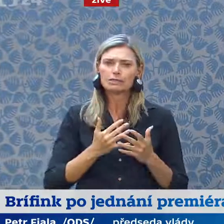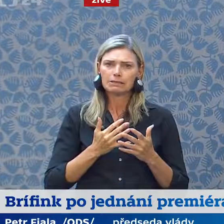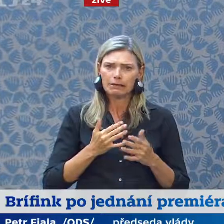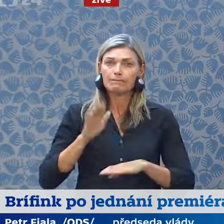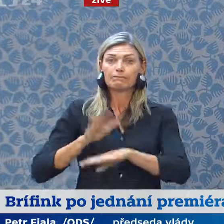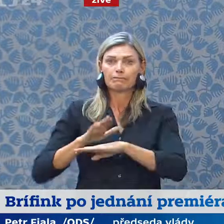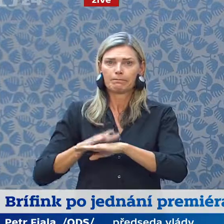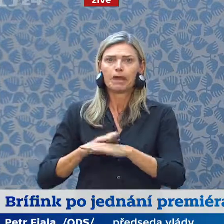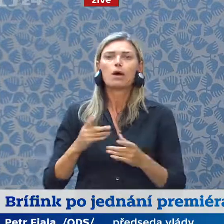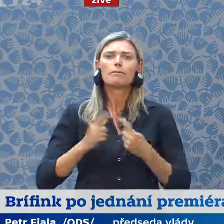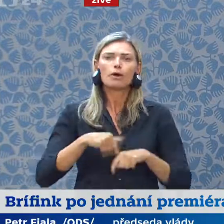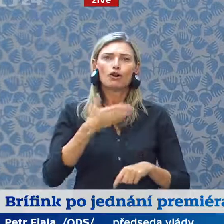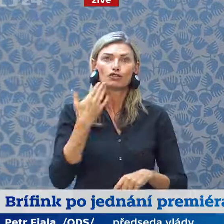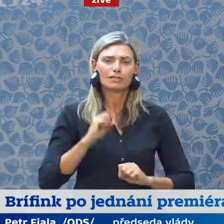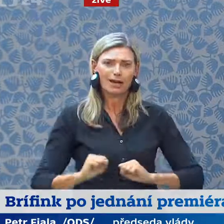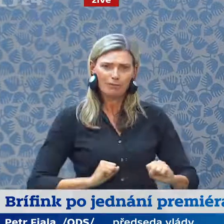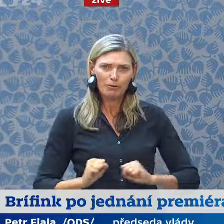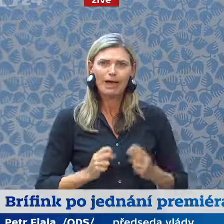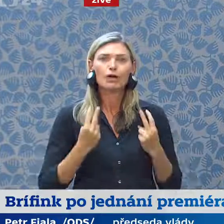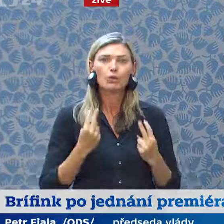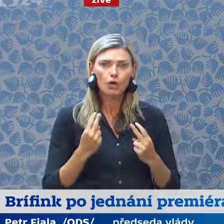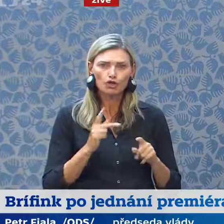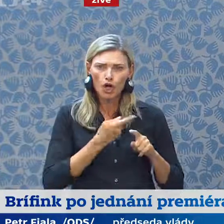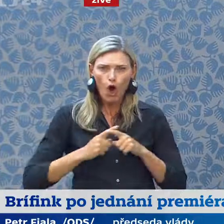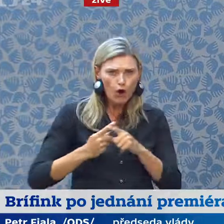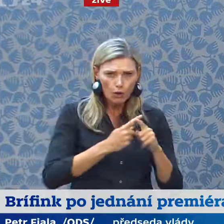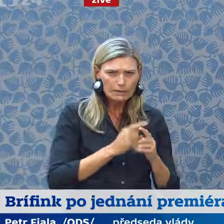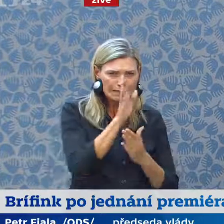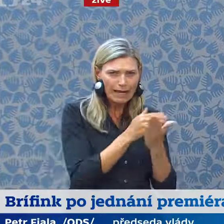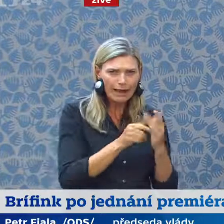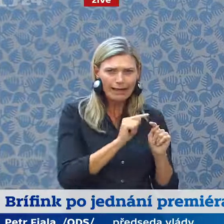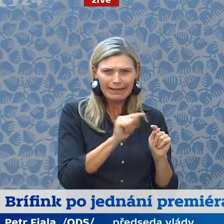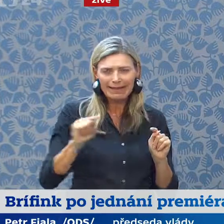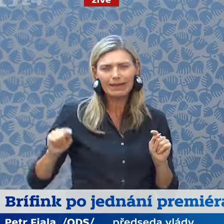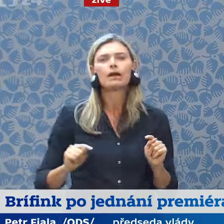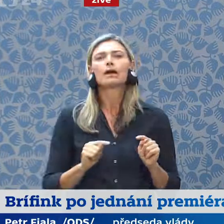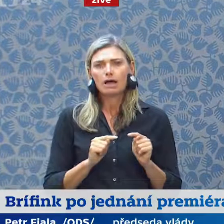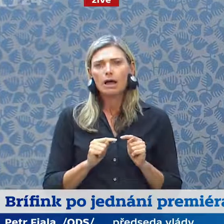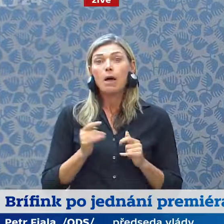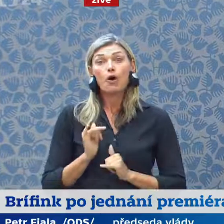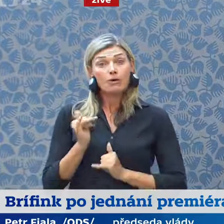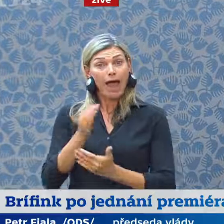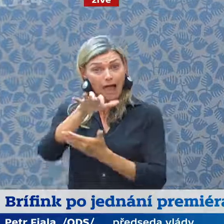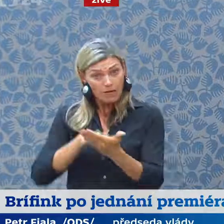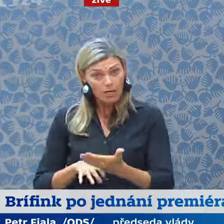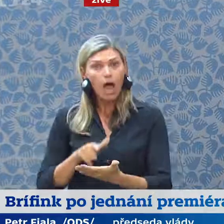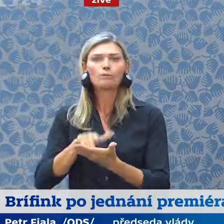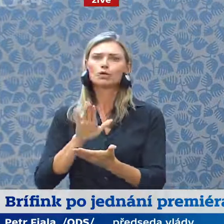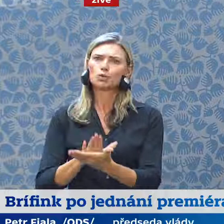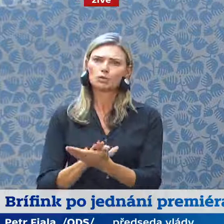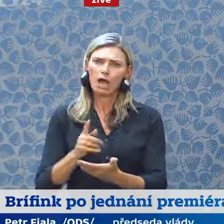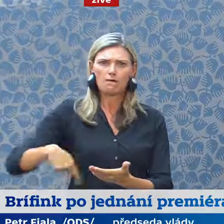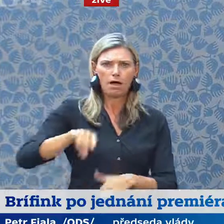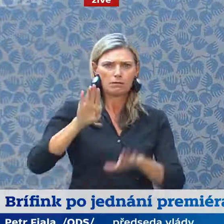včetně České republiky, důležité, aby taxonomie v té navržené podobě byla schválena, abychom